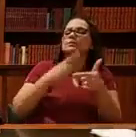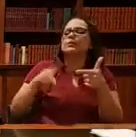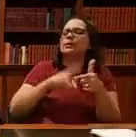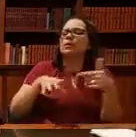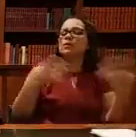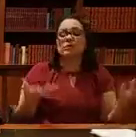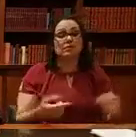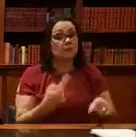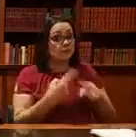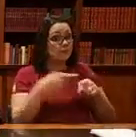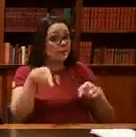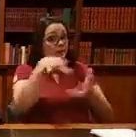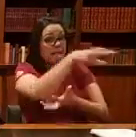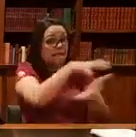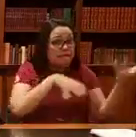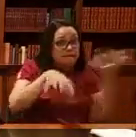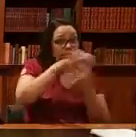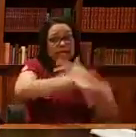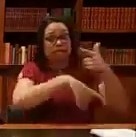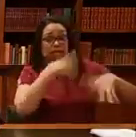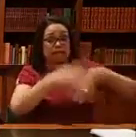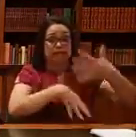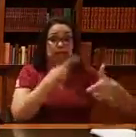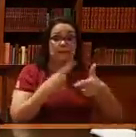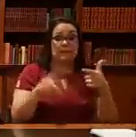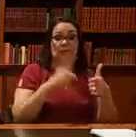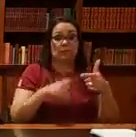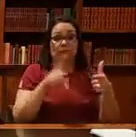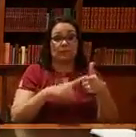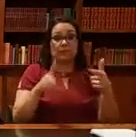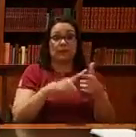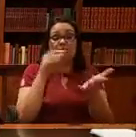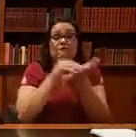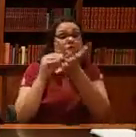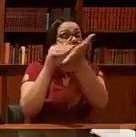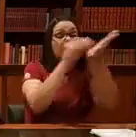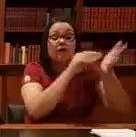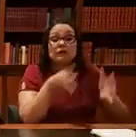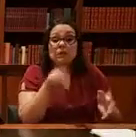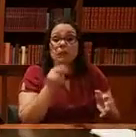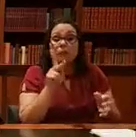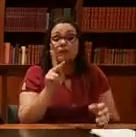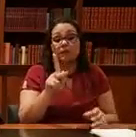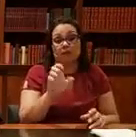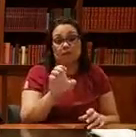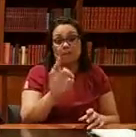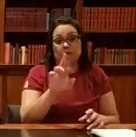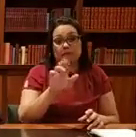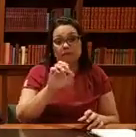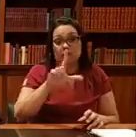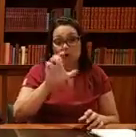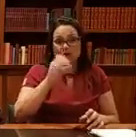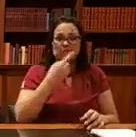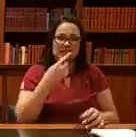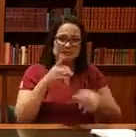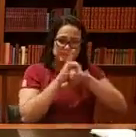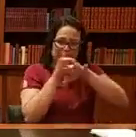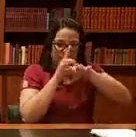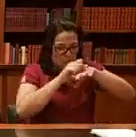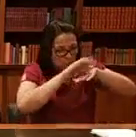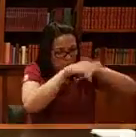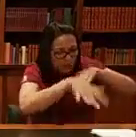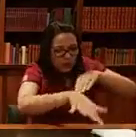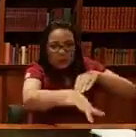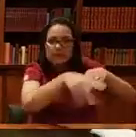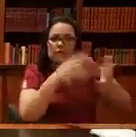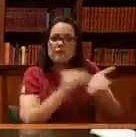problema era a crise do petróleo. A segunda crise do petróleo é que estava faltando petróleo e encareceu muito o preço do combustível no Brasil. O preço do